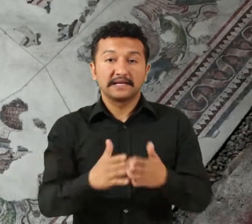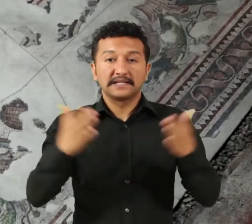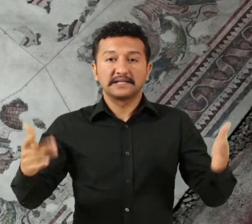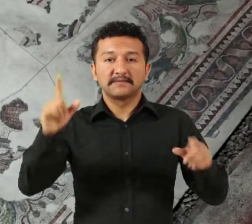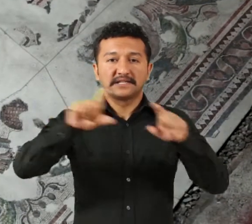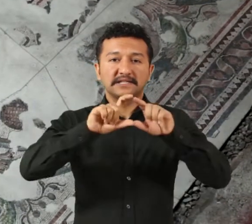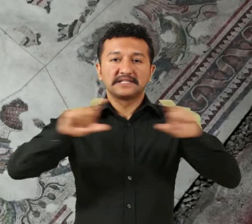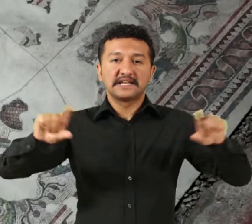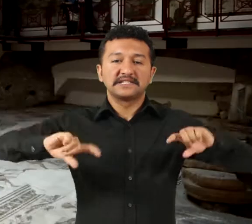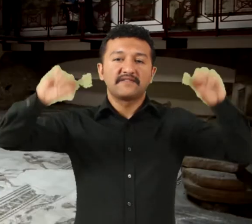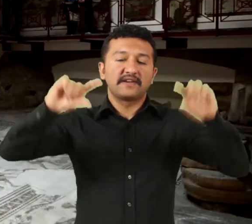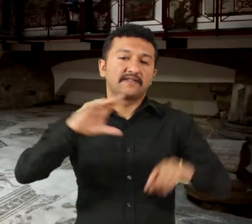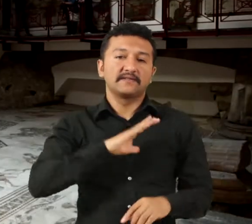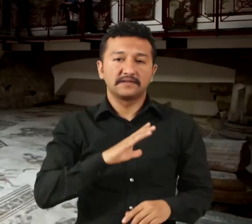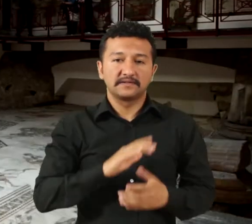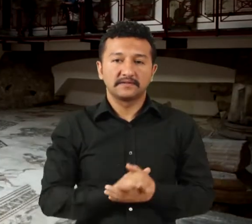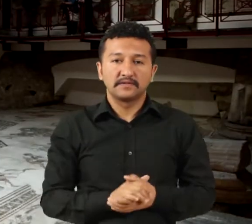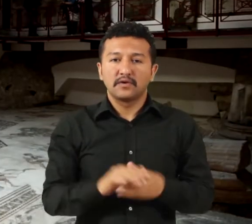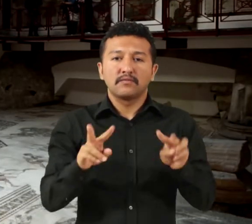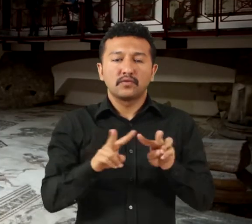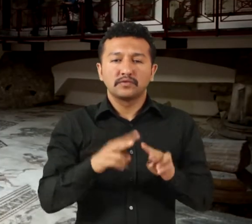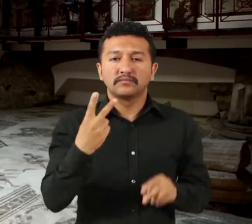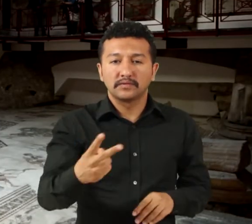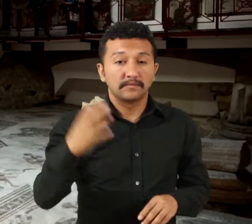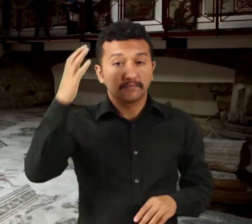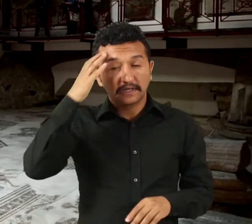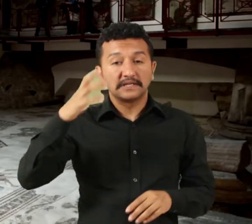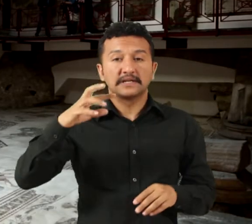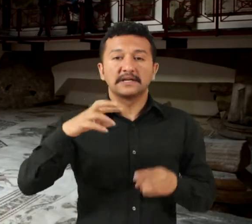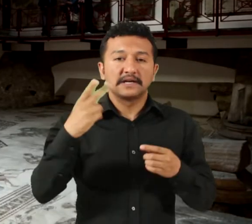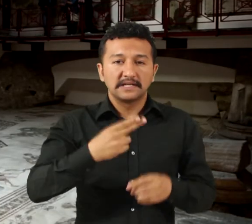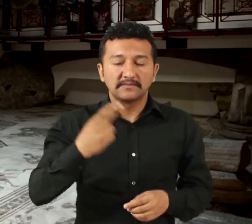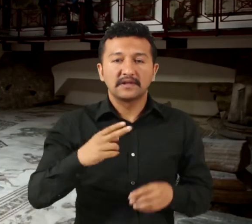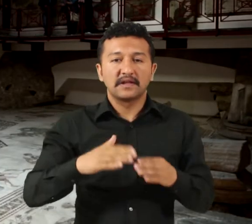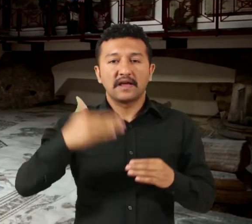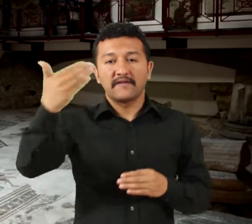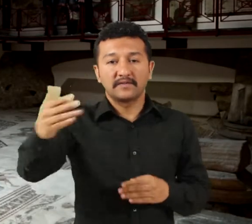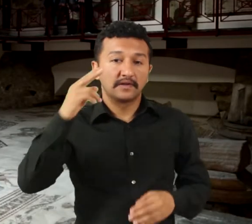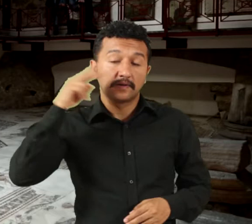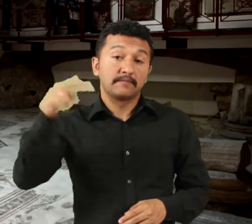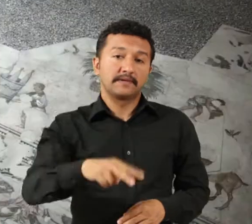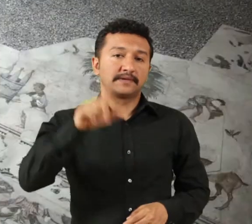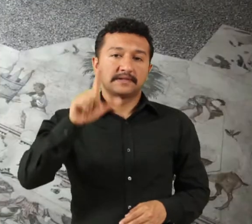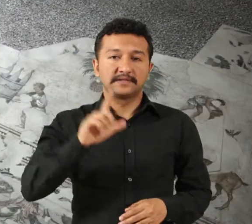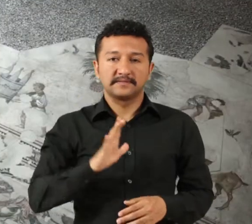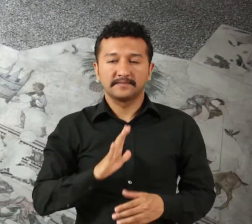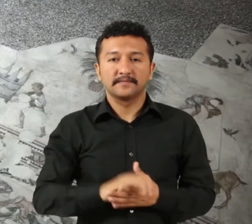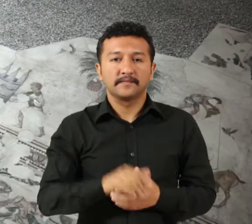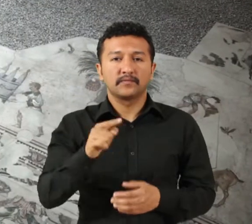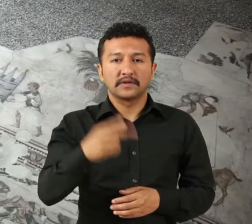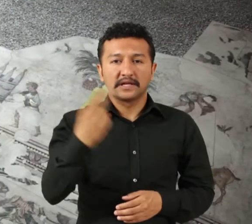bulunmaktadır. Mozaik'in ana resmine peristilin avlu tarafından bakılması gerekmektedir. Resimlerdeki hareket